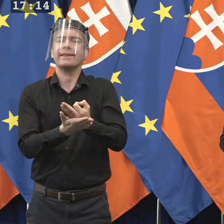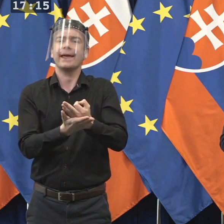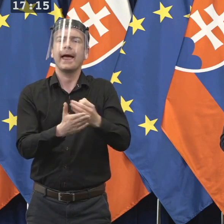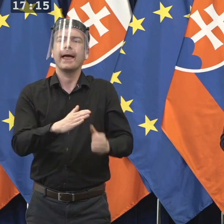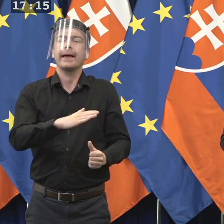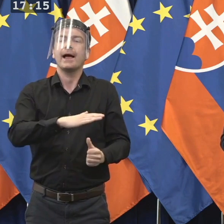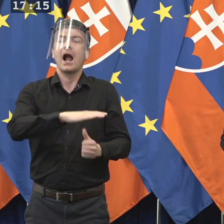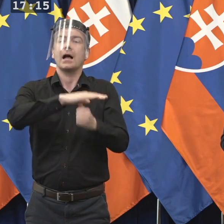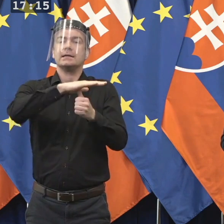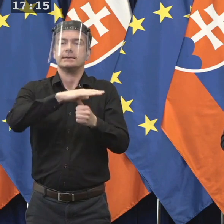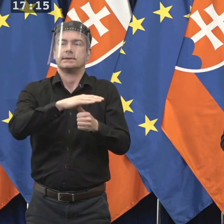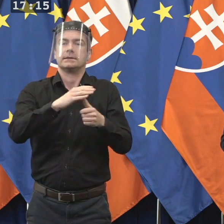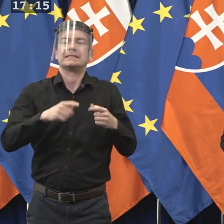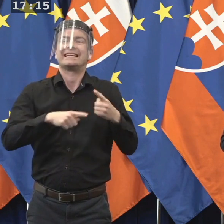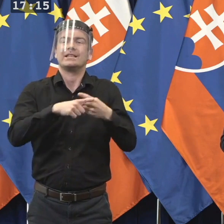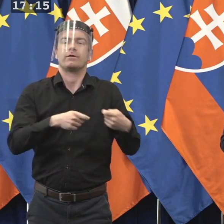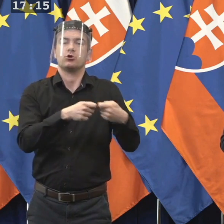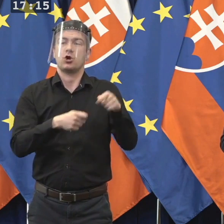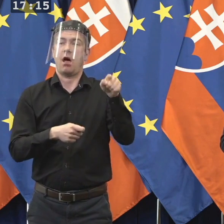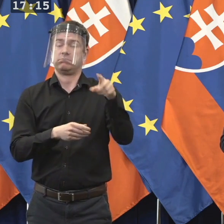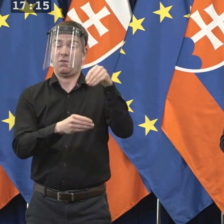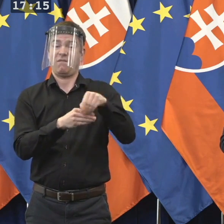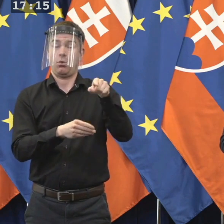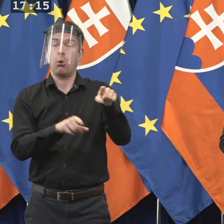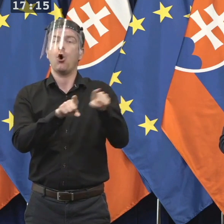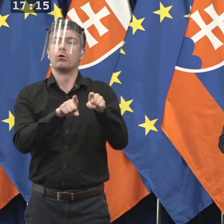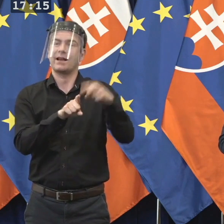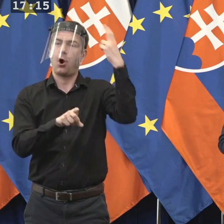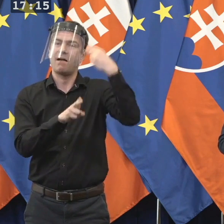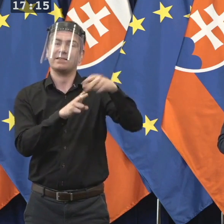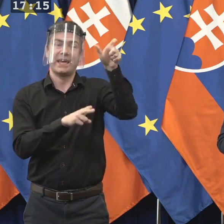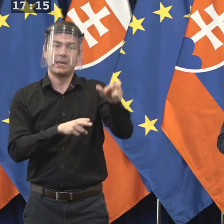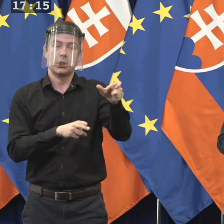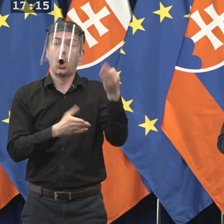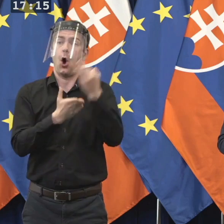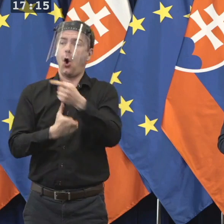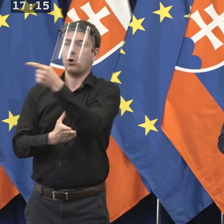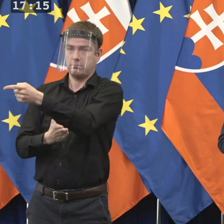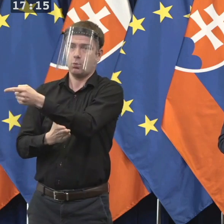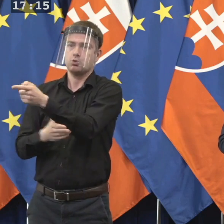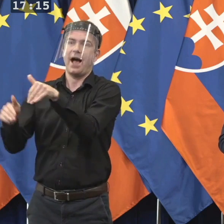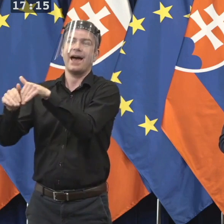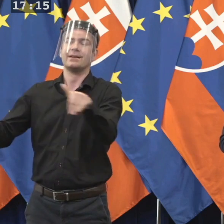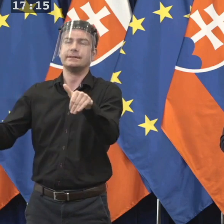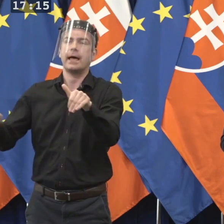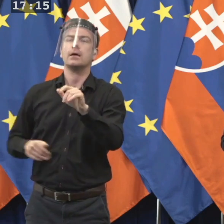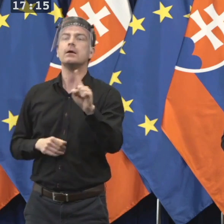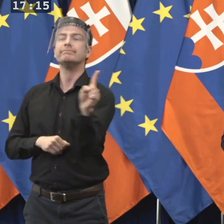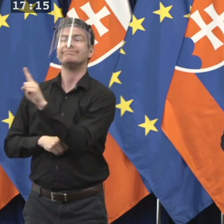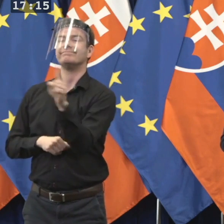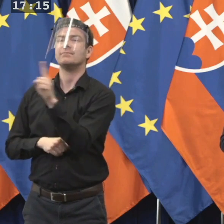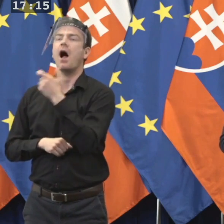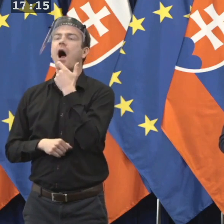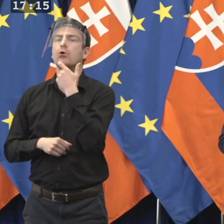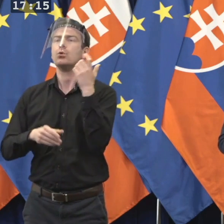úradom verejného zdravotníctva. na základe vývoja epidemiologickej situácie v okolitých krajinách a samozrejme aj na